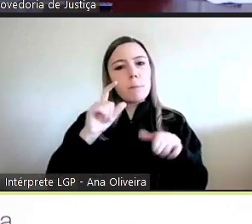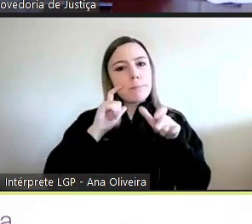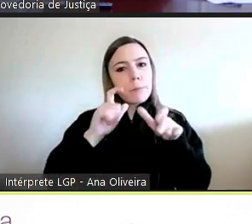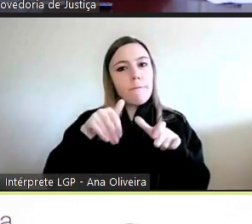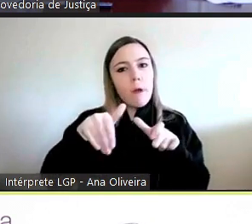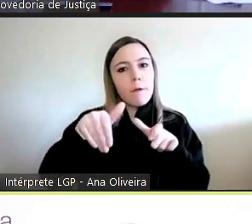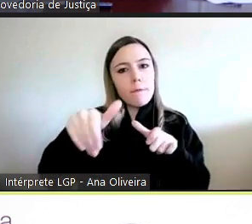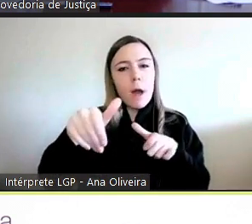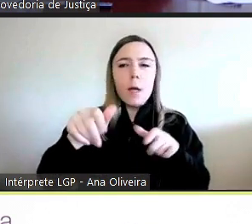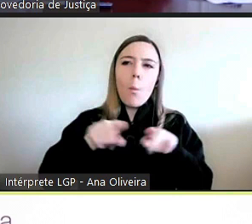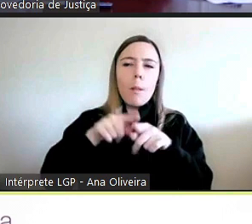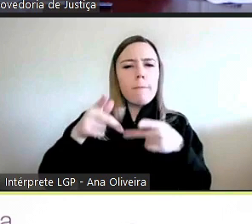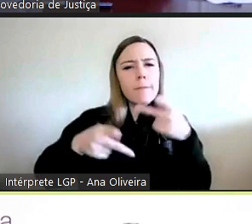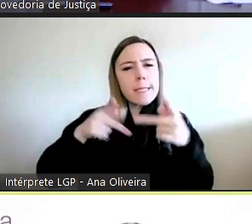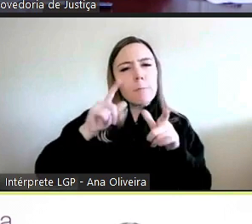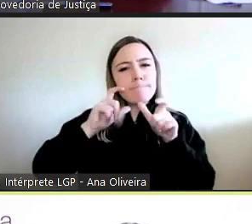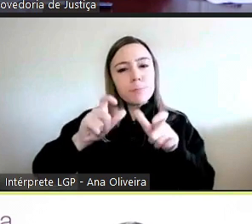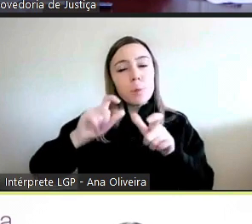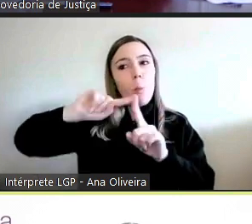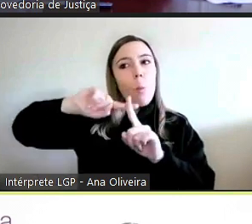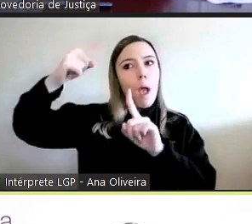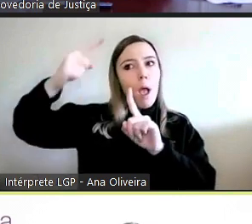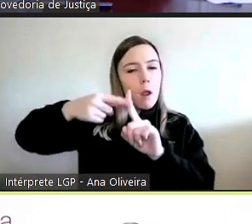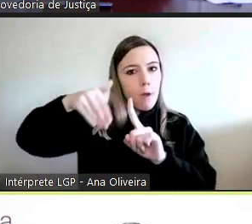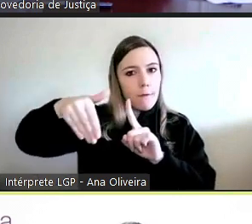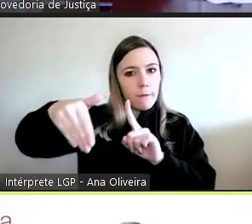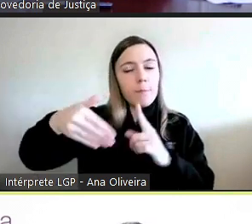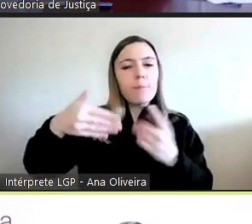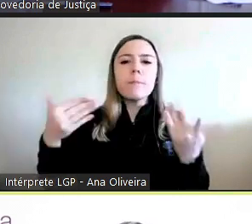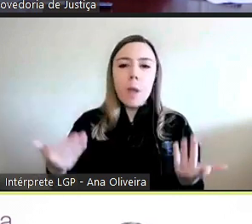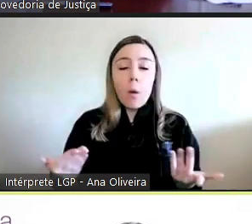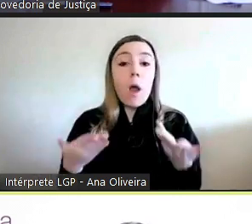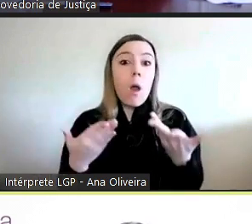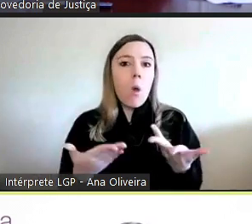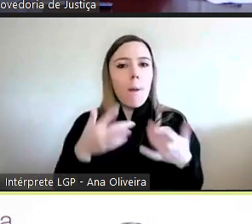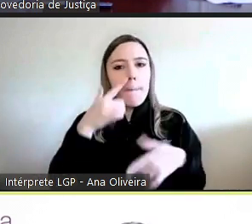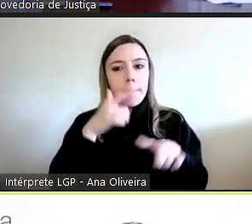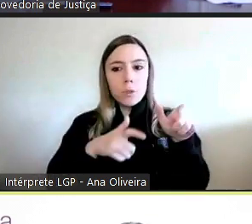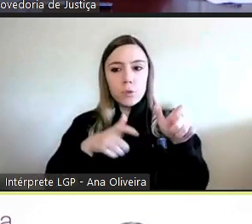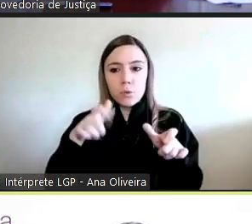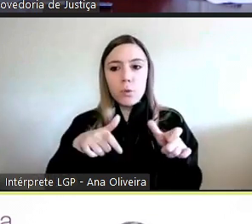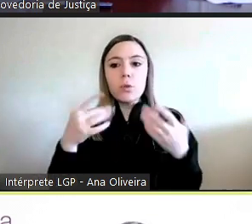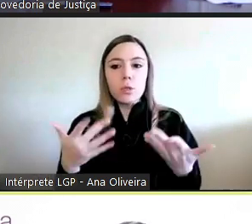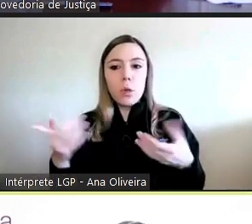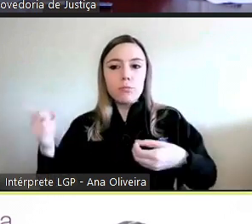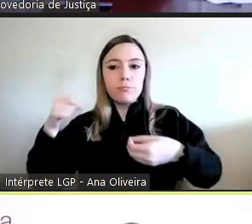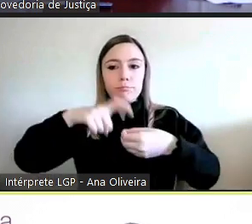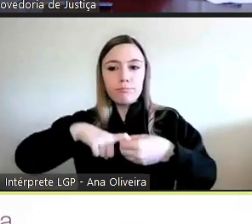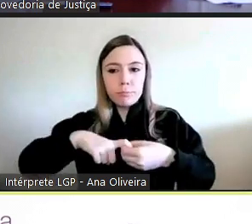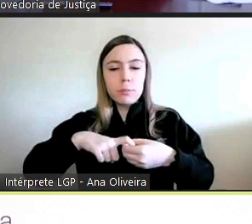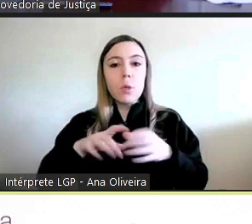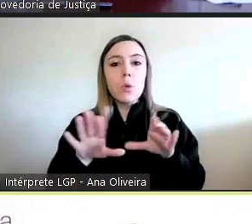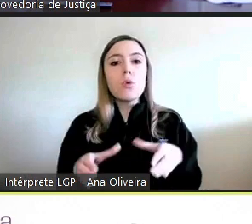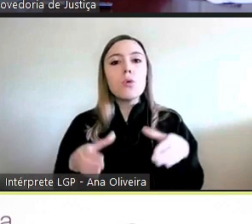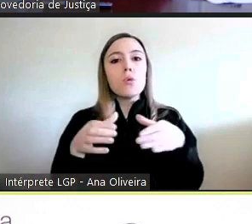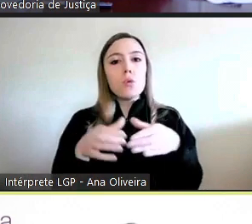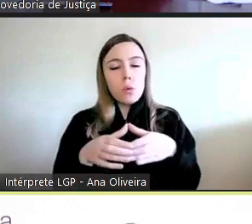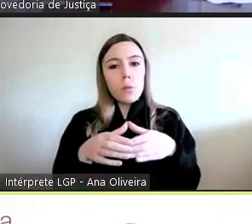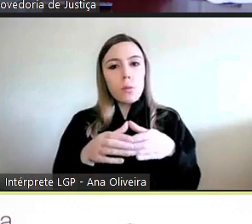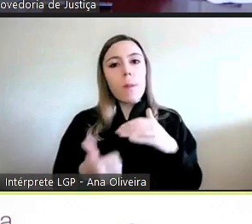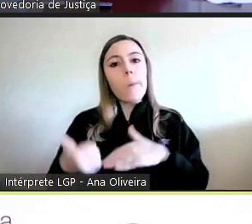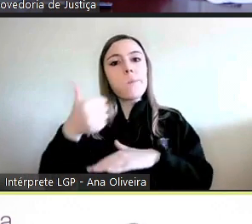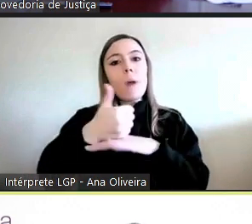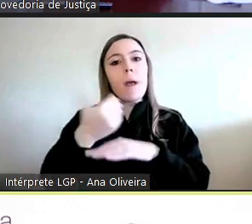ano. Isto implica que estes que agora aderiram a esta rede de embaixadores de direitos humanos na administração